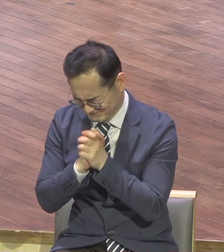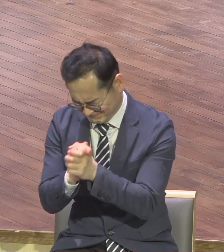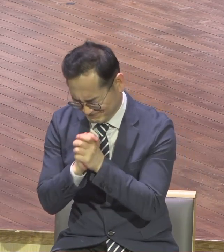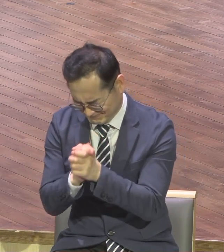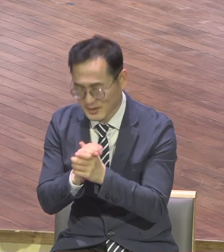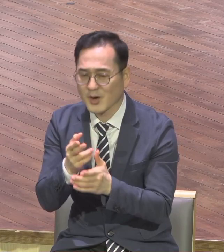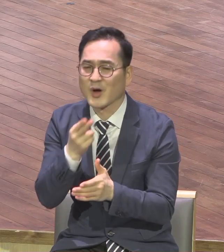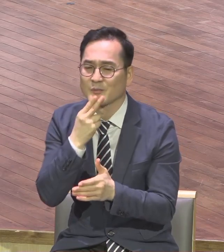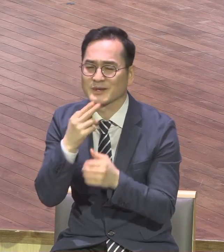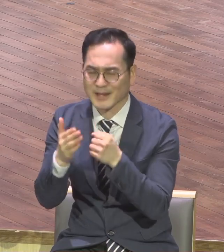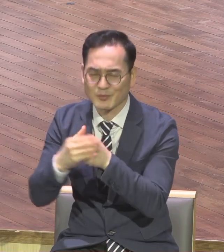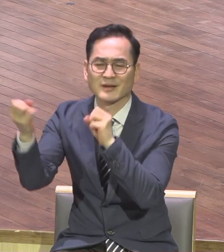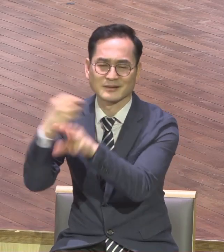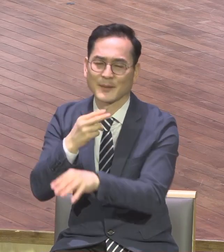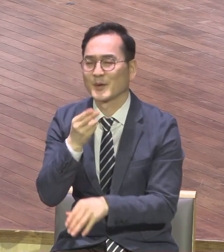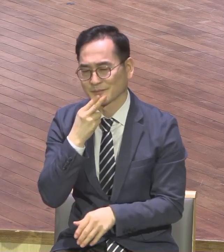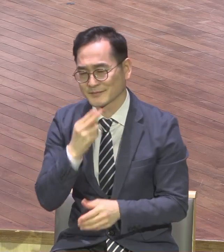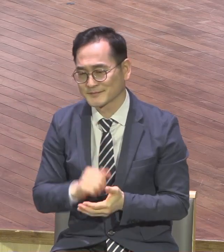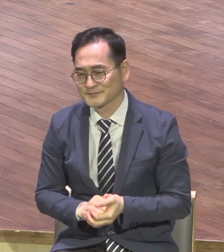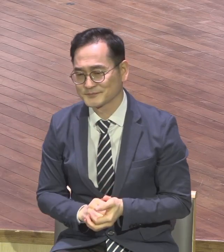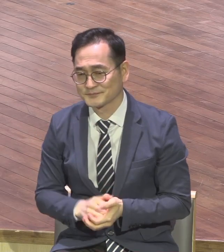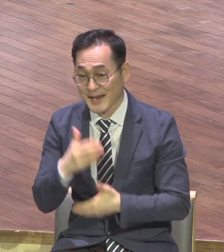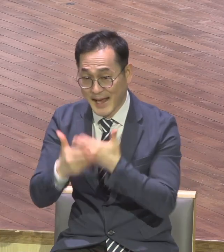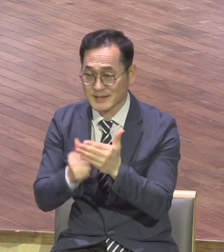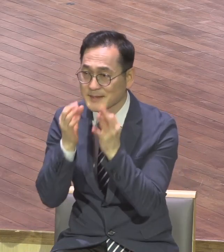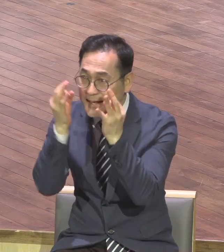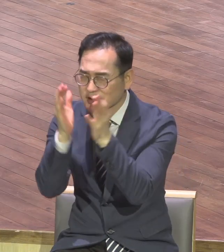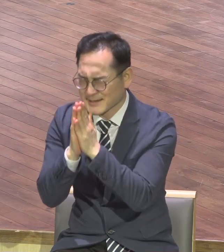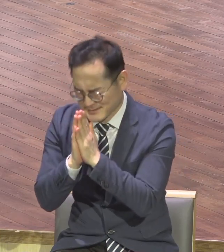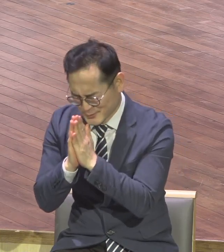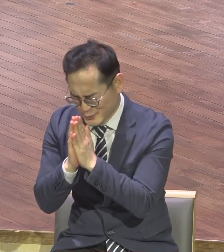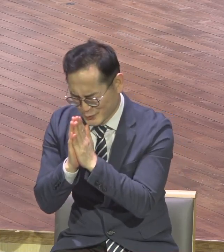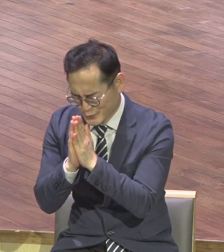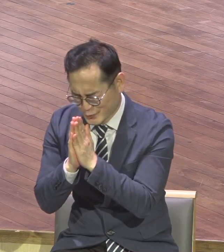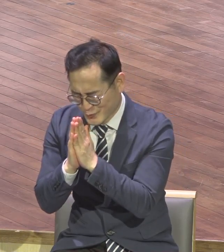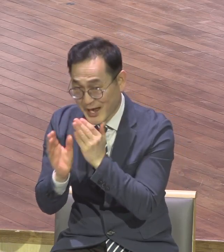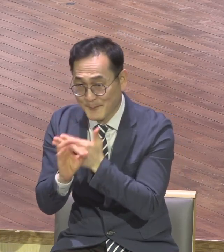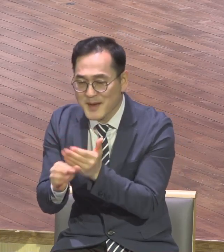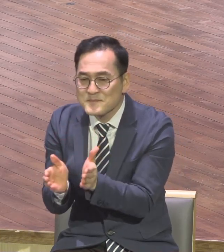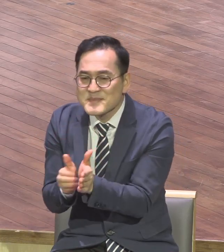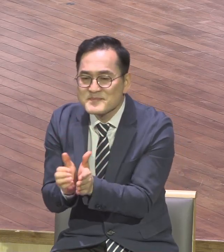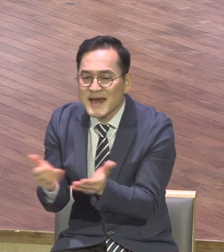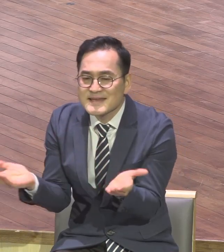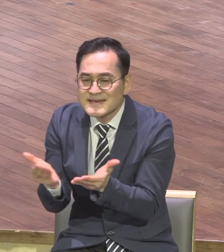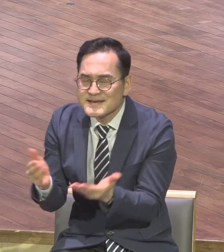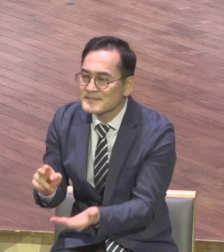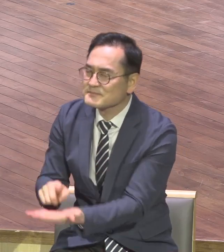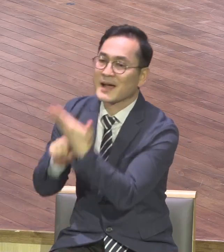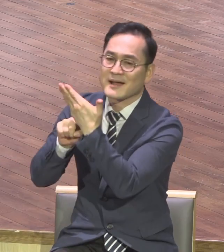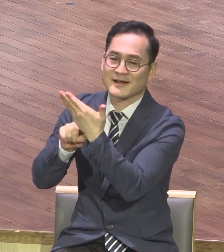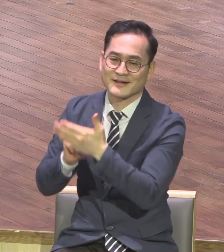못 받는 거예요 하나님께 간절히 기도하면 우리가 알지 못하는 크고 엄밀한 일을 보게 될 것이다 이게